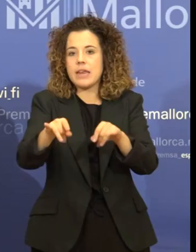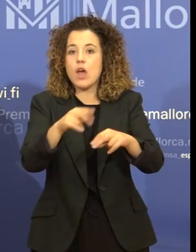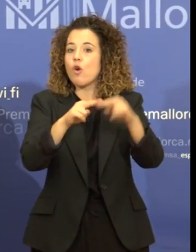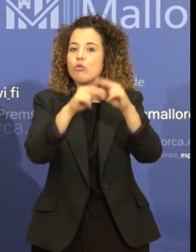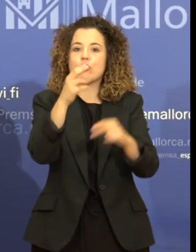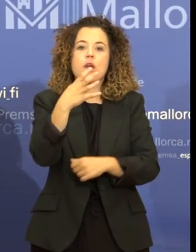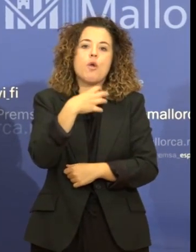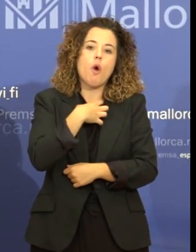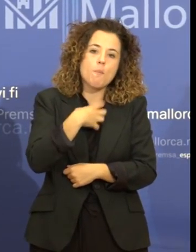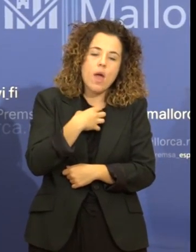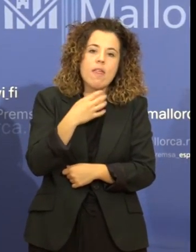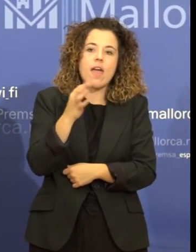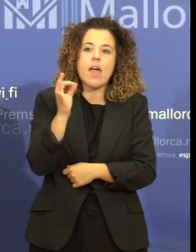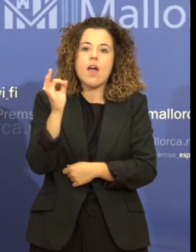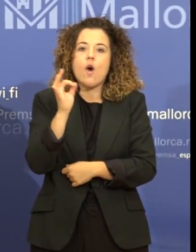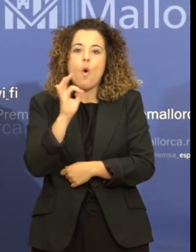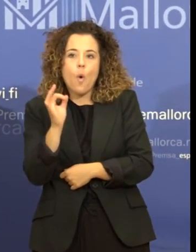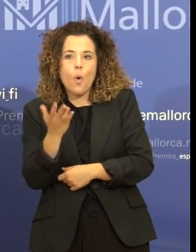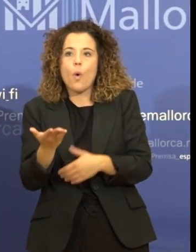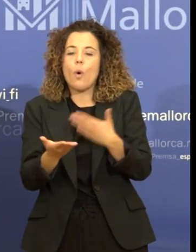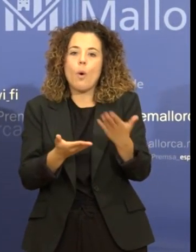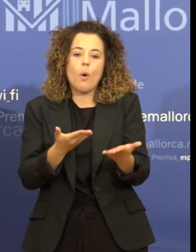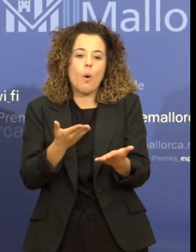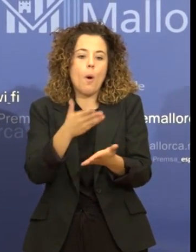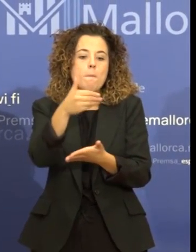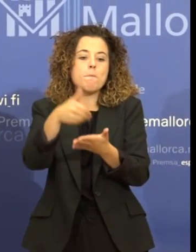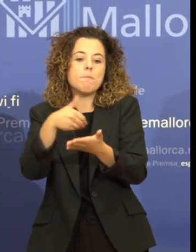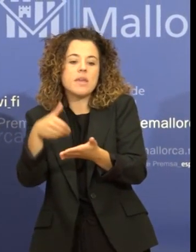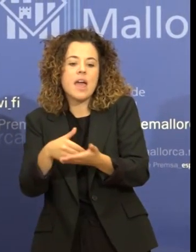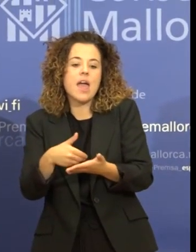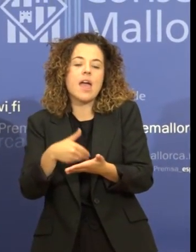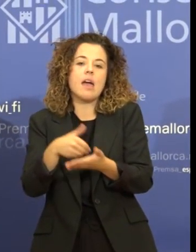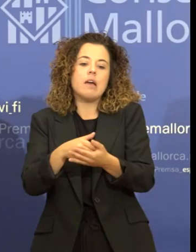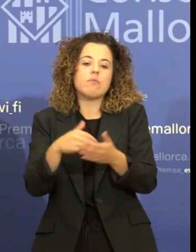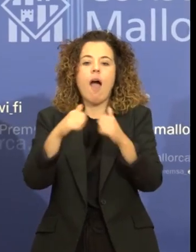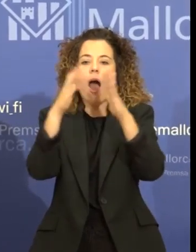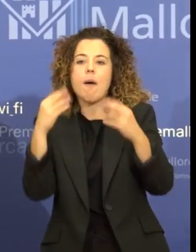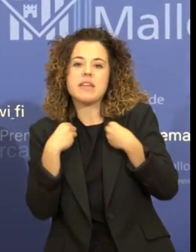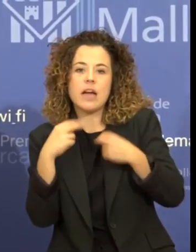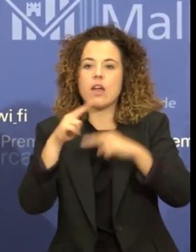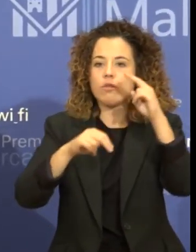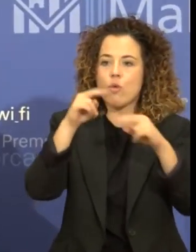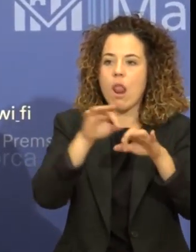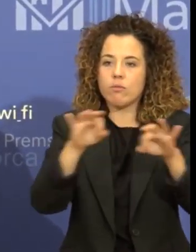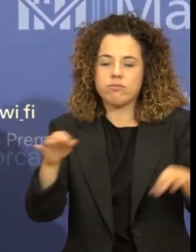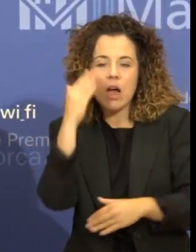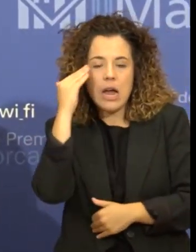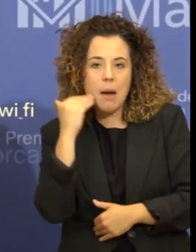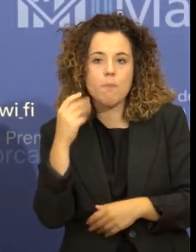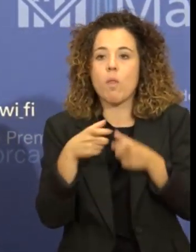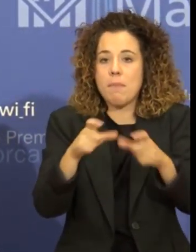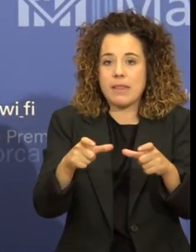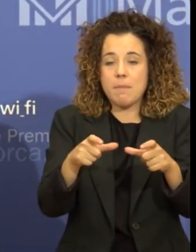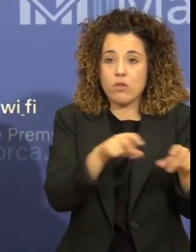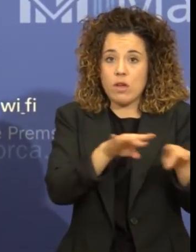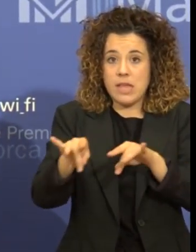o una sol·licitud d'un habitatge d'un sol rústic que se morfa en el Consell de Mallorca, en el Departament de Territori,